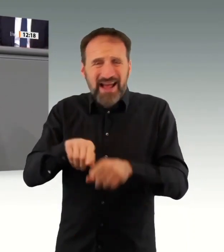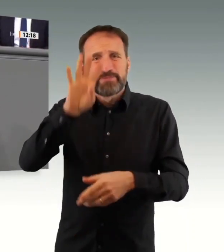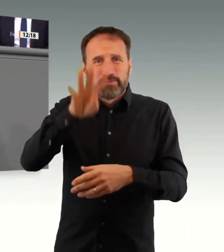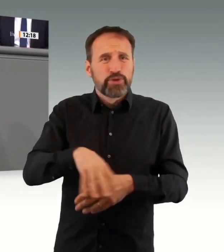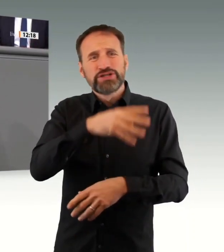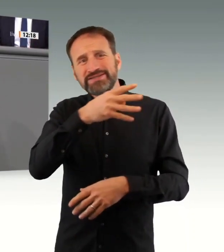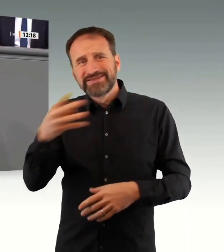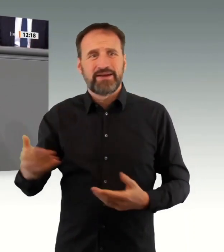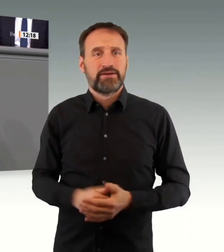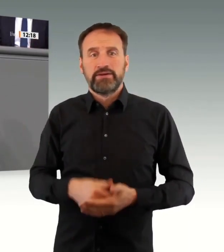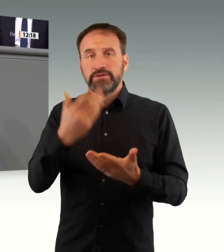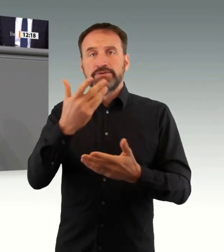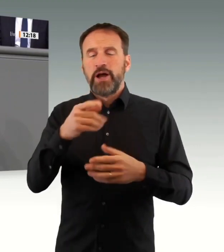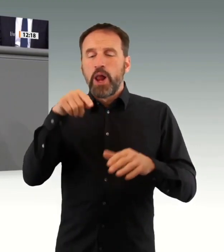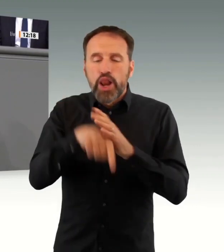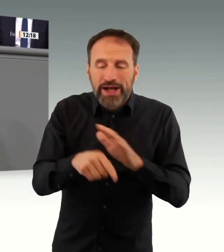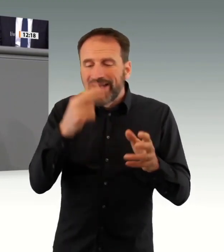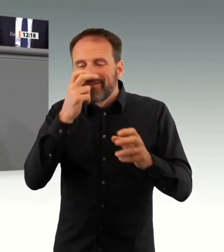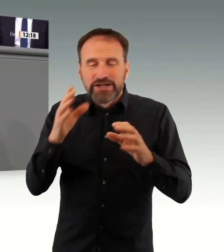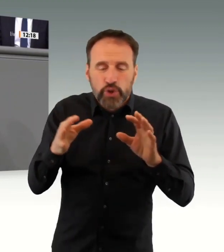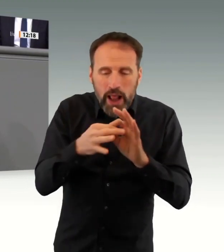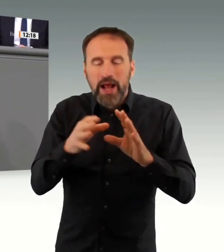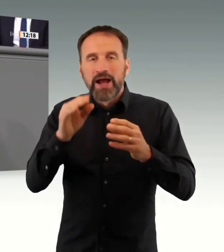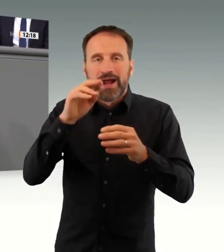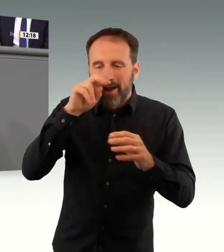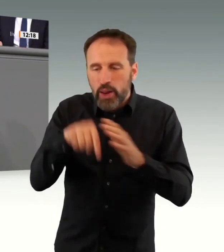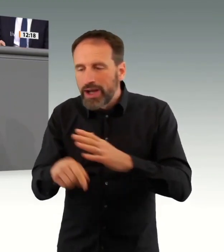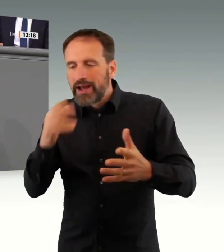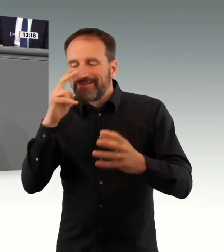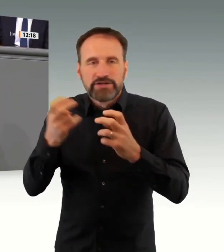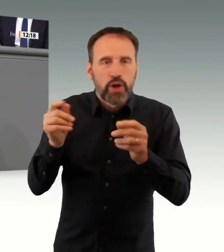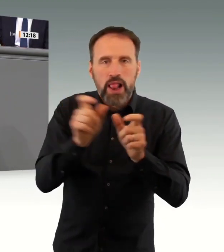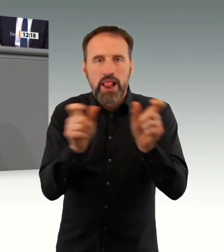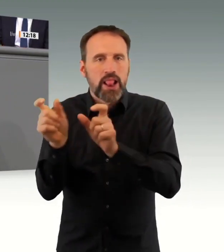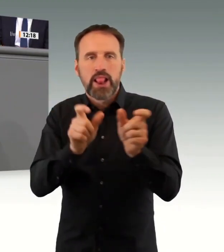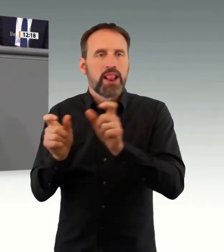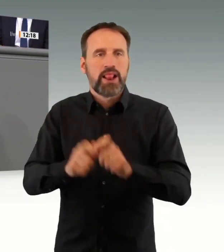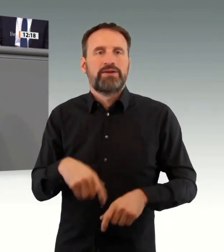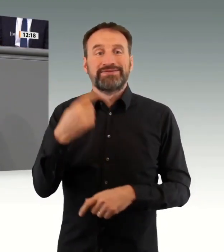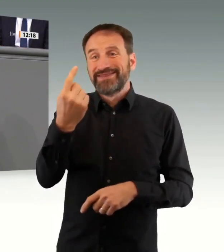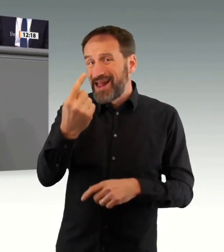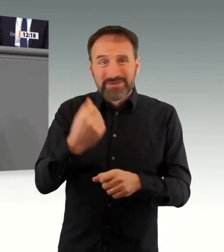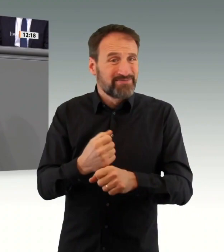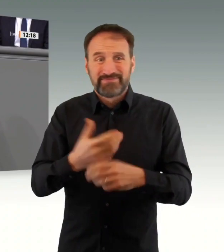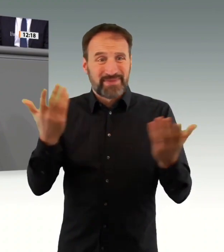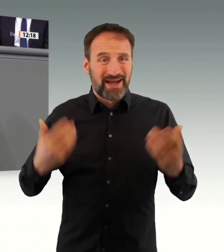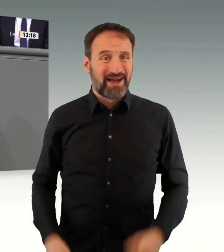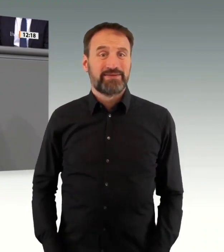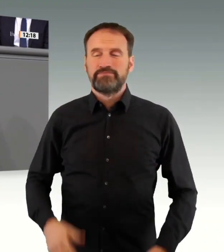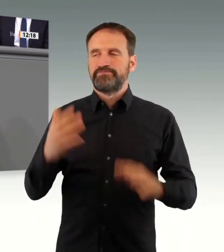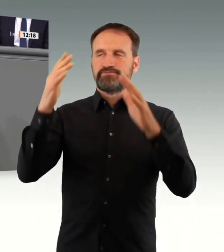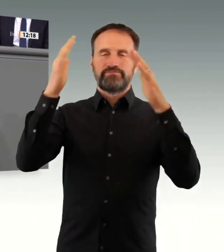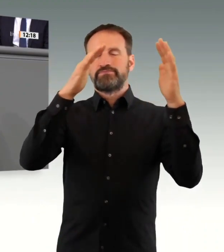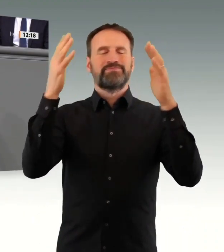und bleibt die Feststellung der epidemischen Lage von nationaler